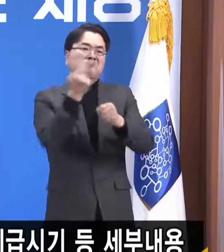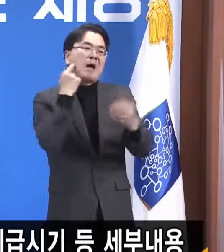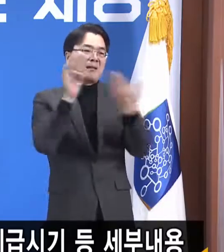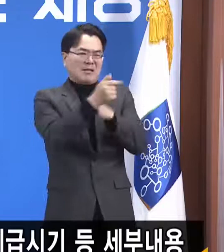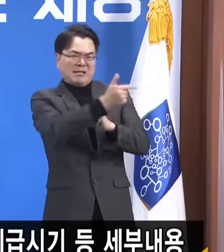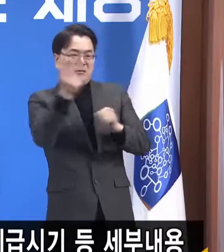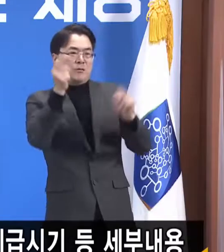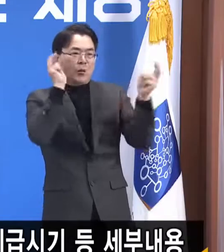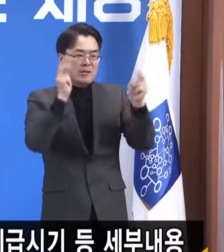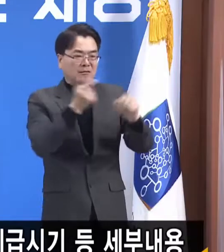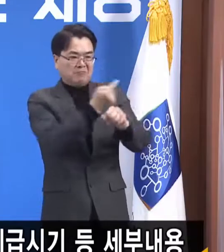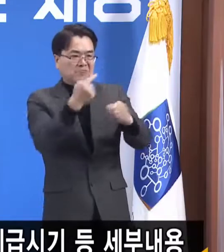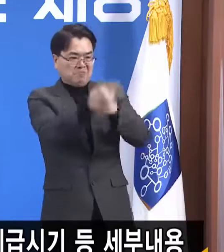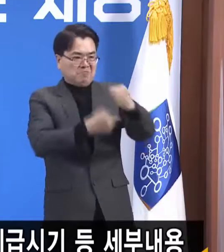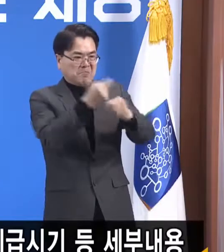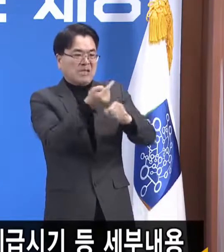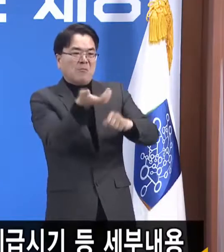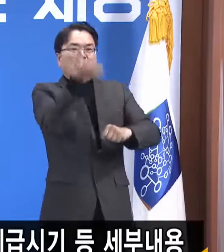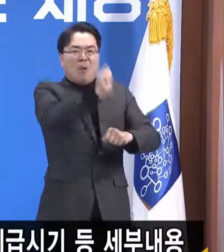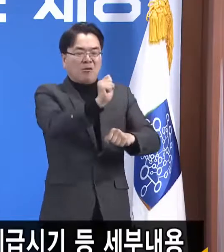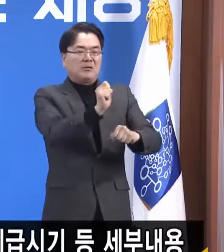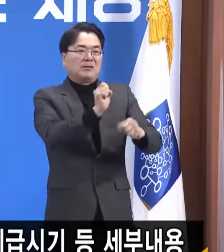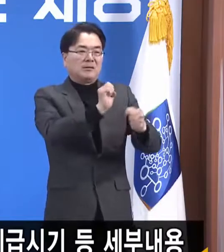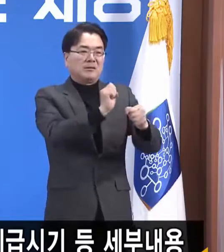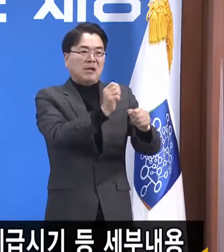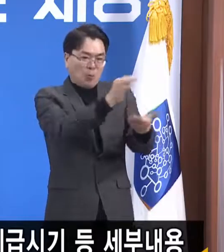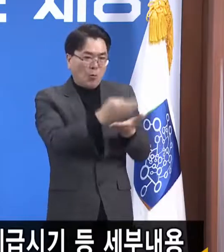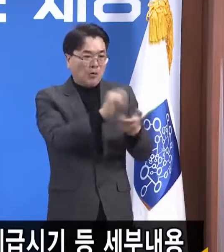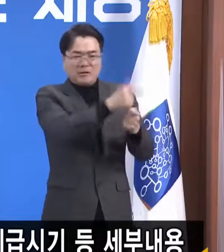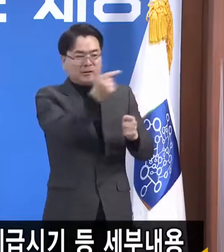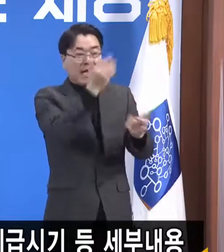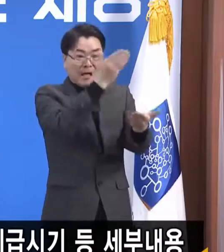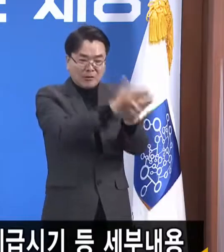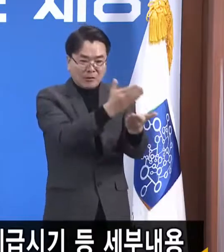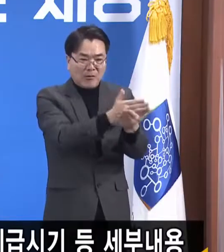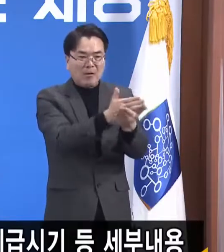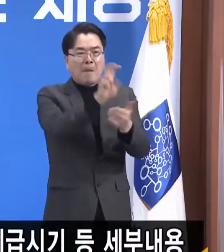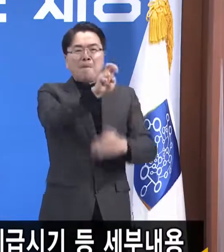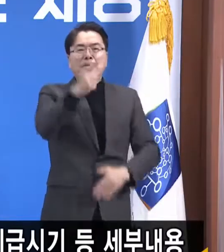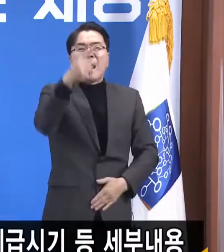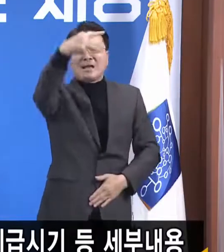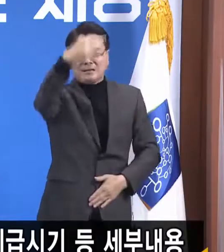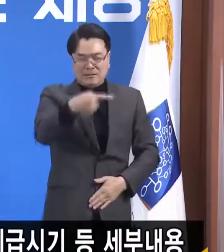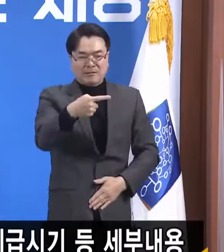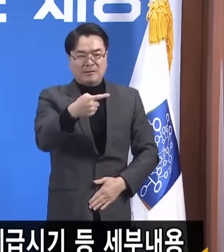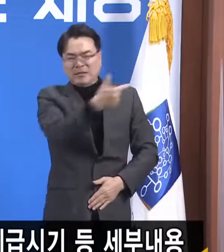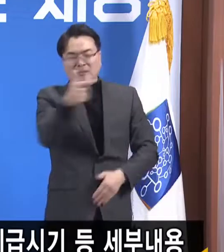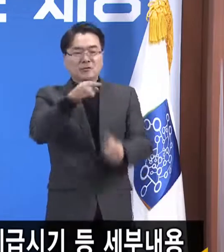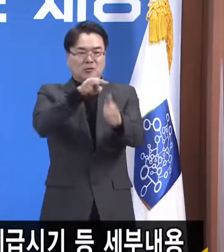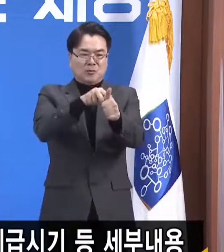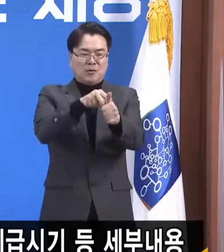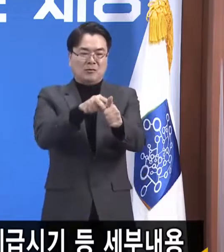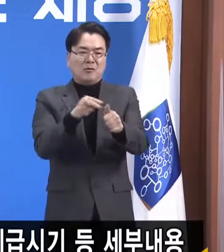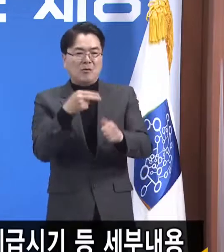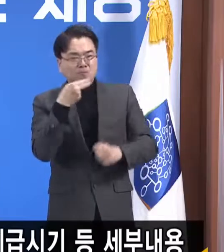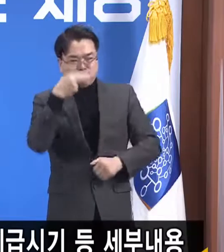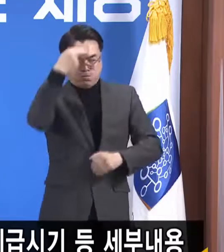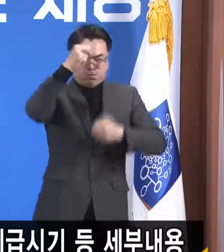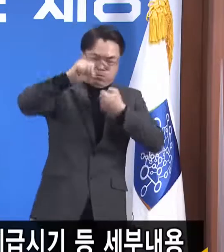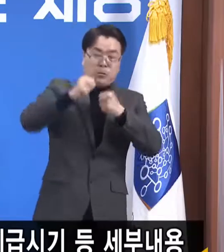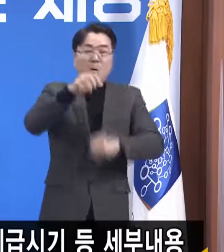업소에서만 가능하고 백화점 대형마트 기업형 슈퍼마켓 유흥업종과 사행성업소